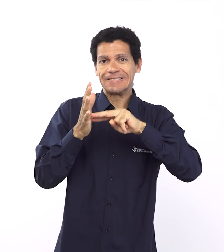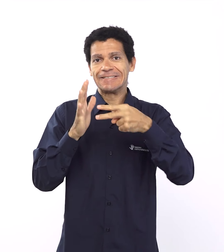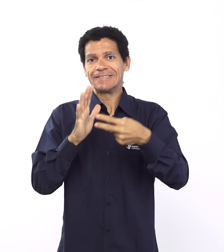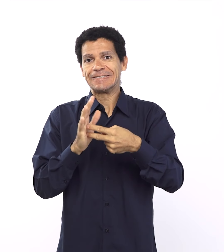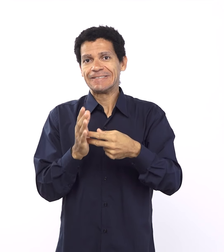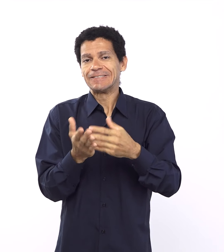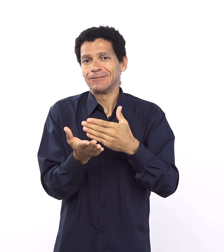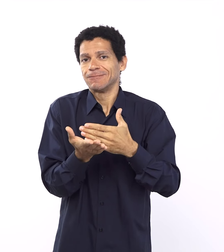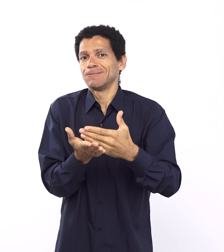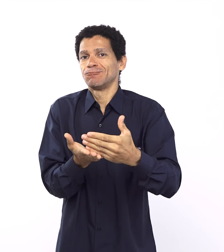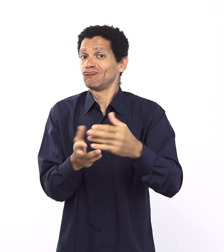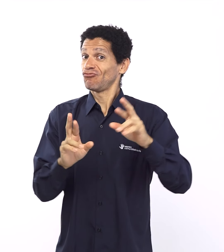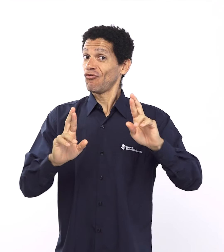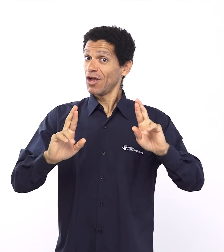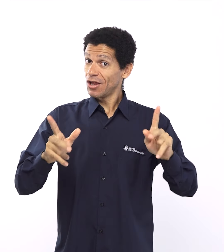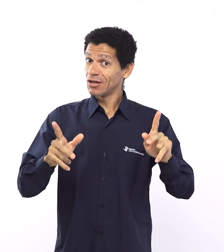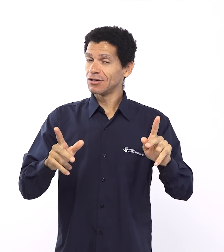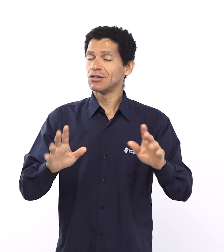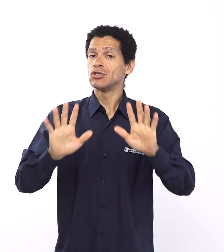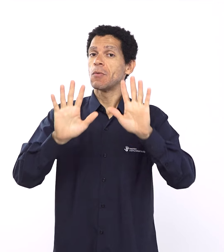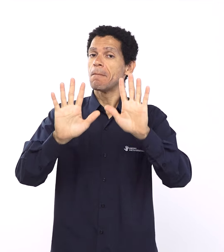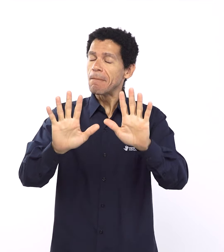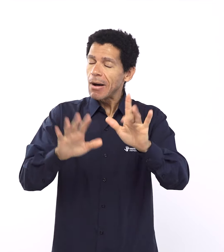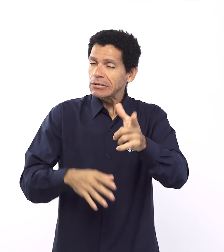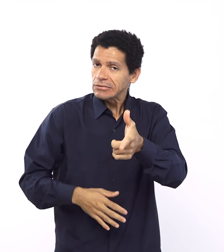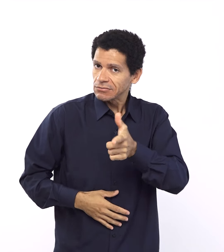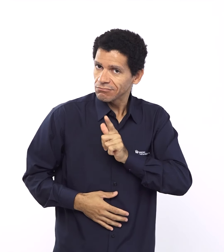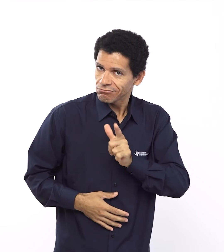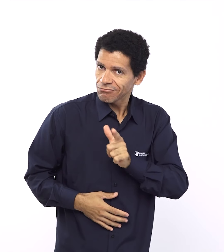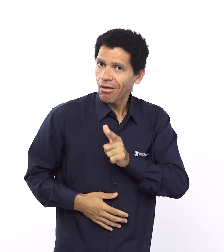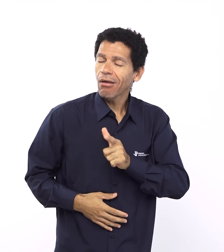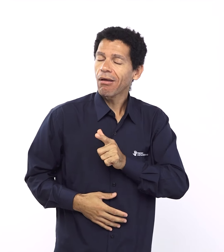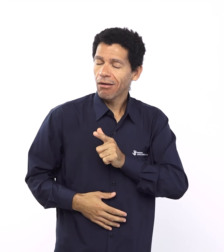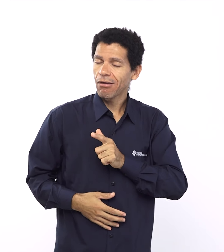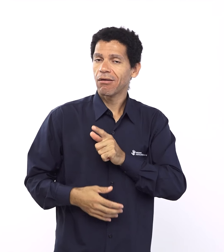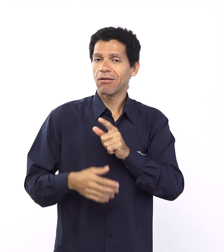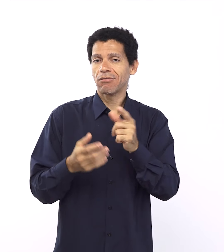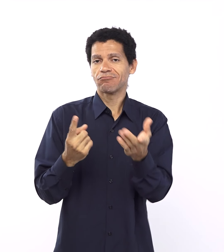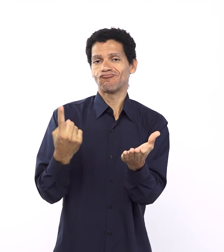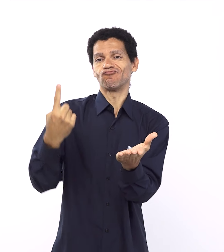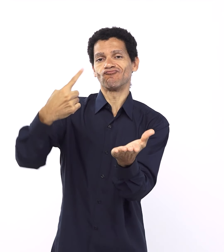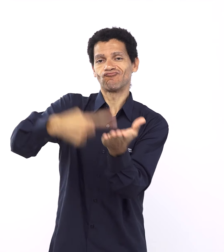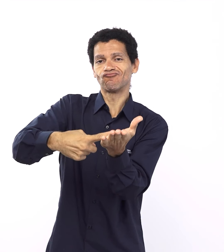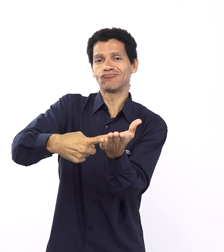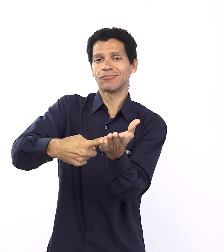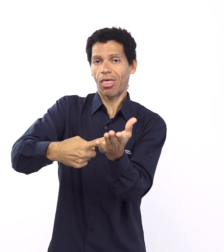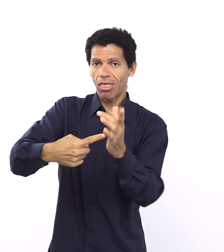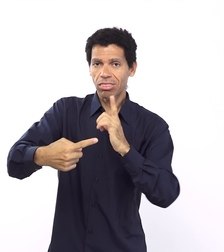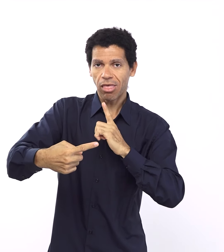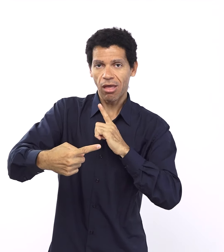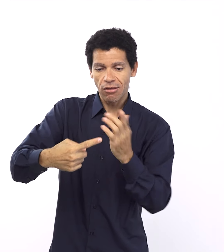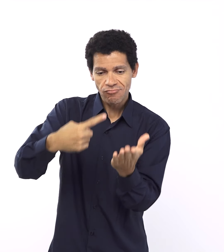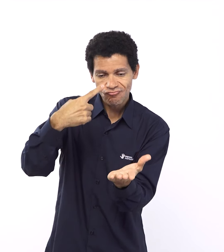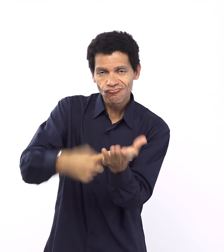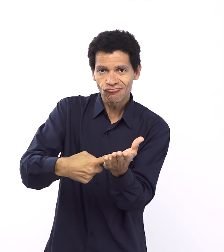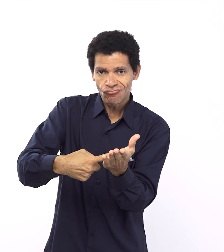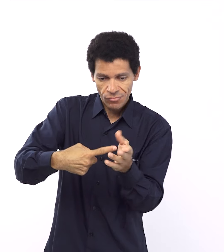permanece, e agora, a partir de um novo casal, vai começar tudo de novo, né? Vai começar tudo do zero, recriação. Porque